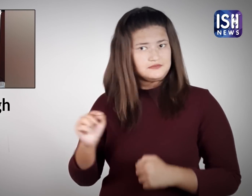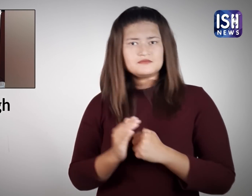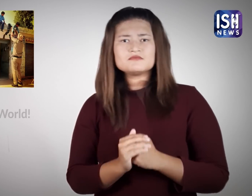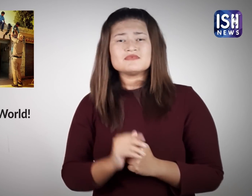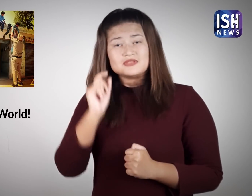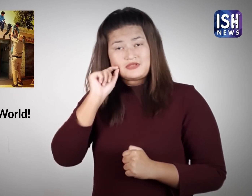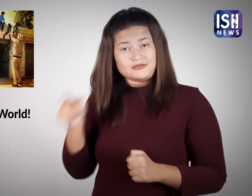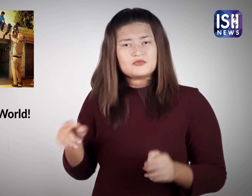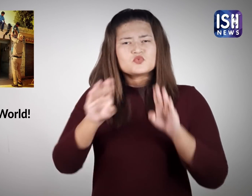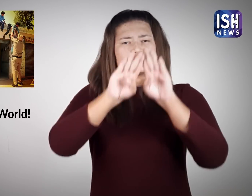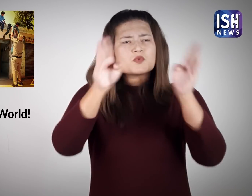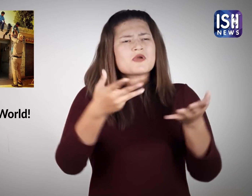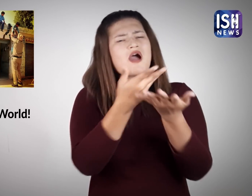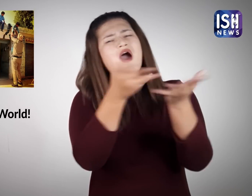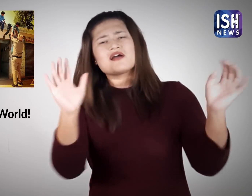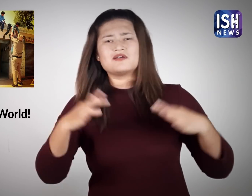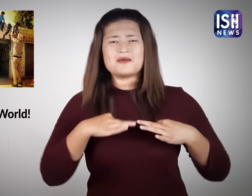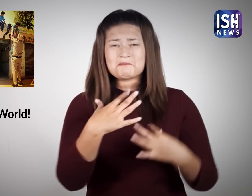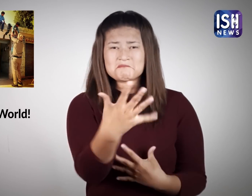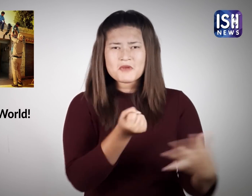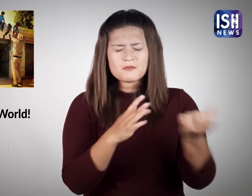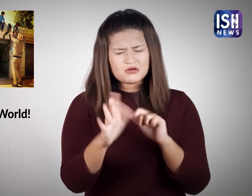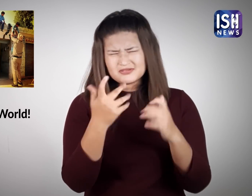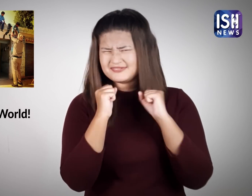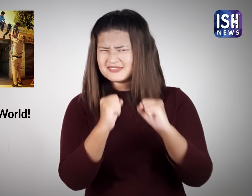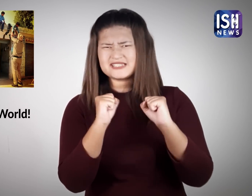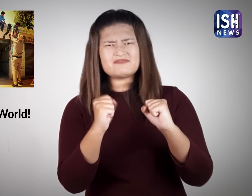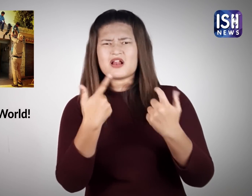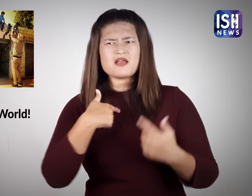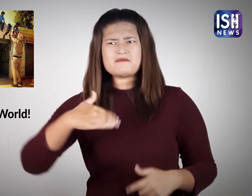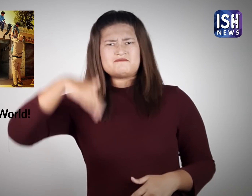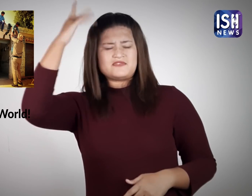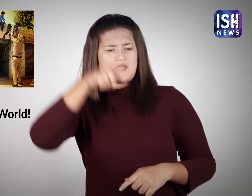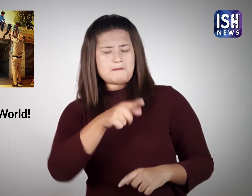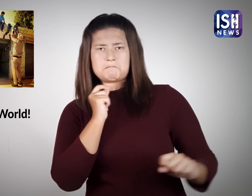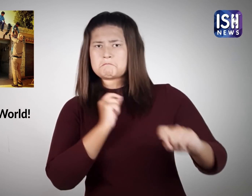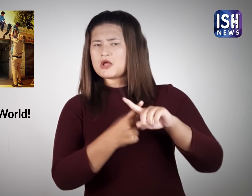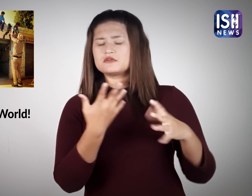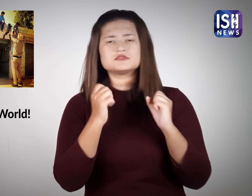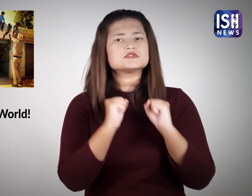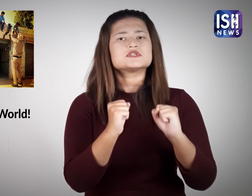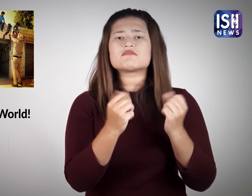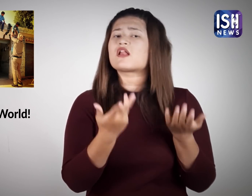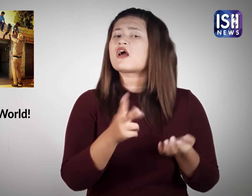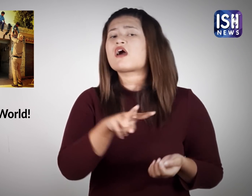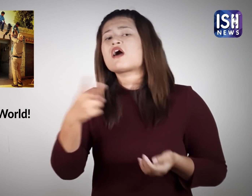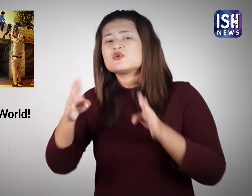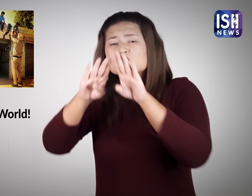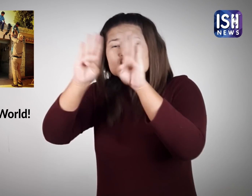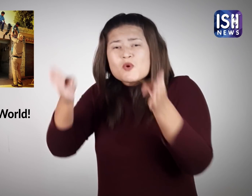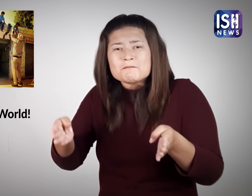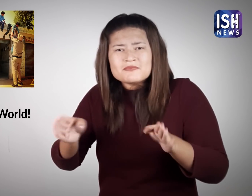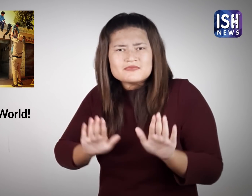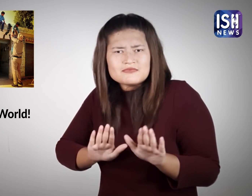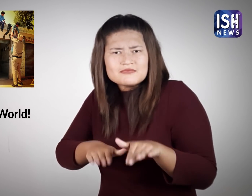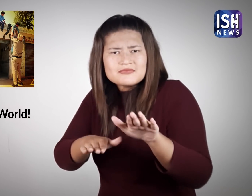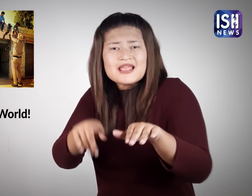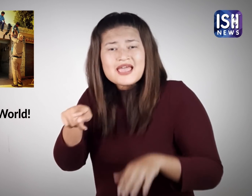अपनी लंबाई के कारण उन्हें कपड़े खरीदने में काफी दिक्कत होती है सिंग को अपनी वर्दी एक नीजी दर्जी के पास सिलानी पड़ती है